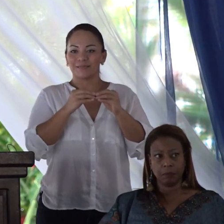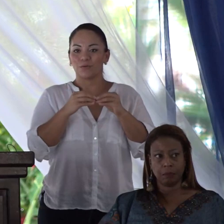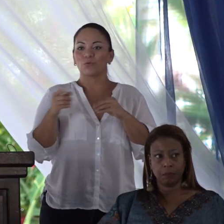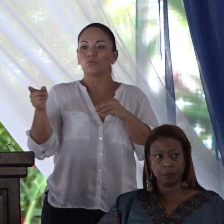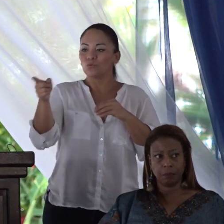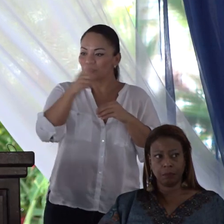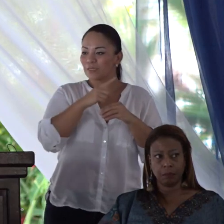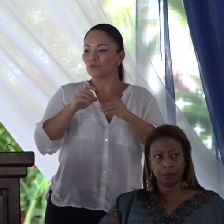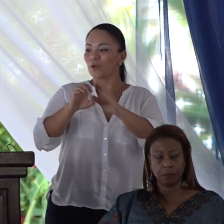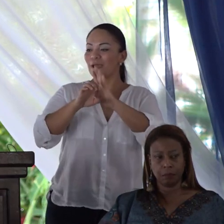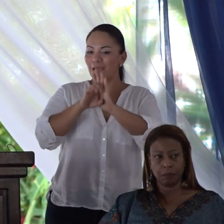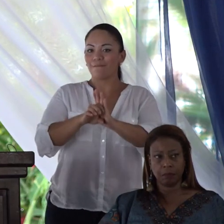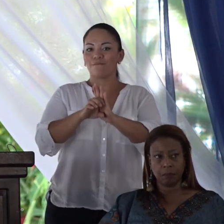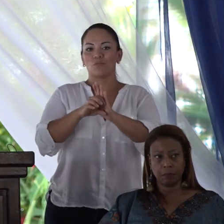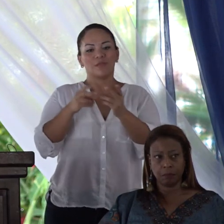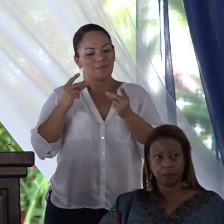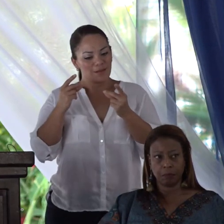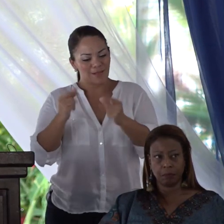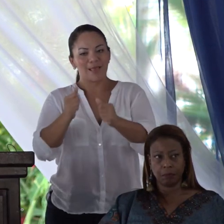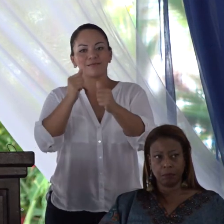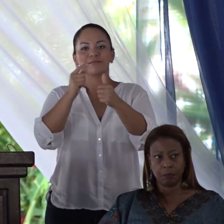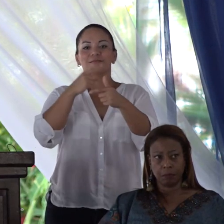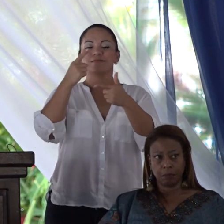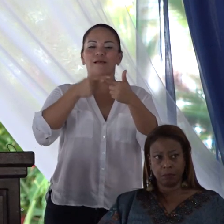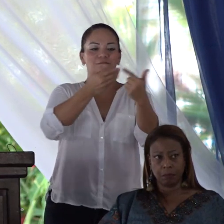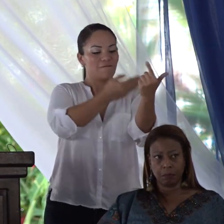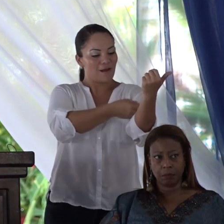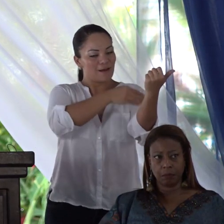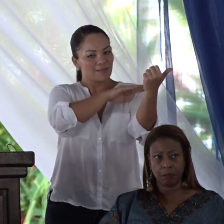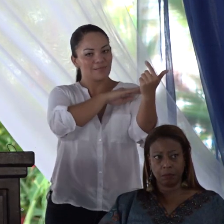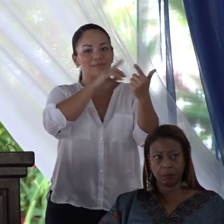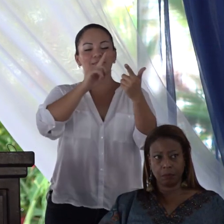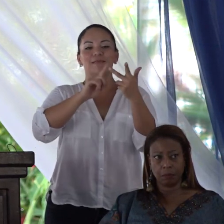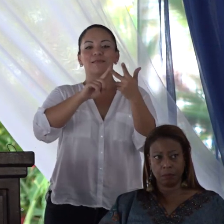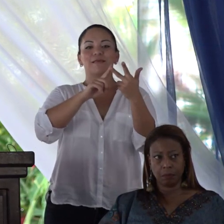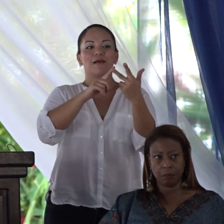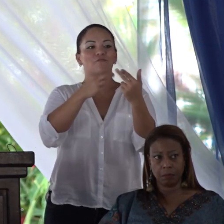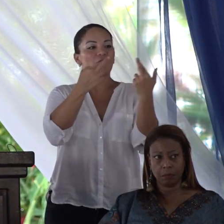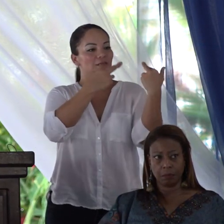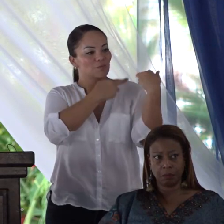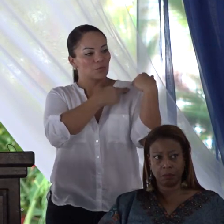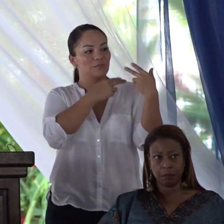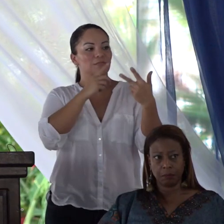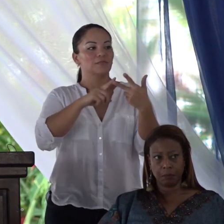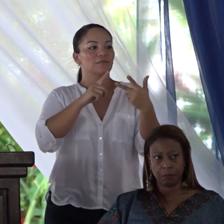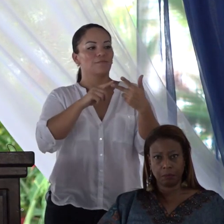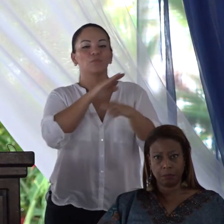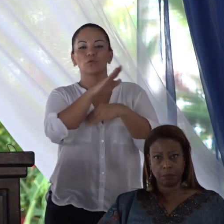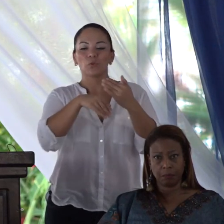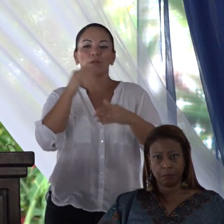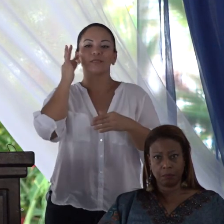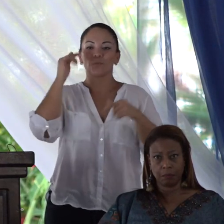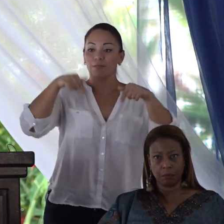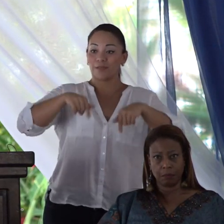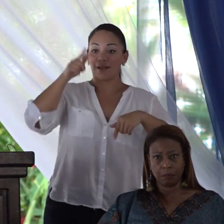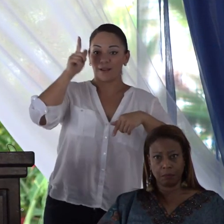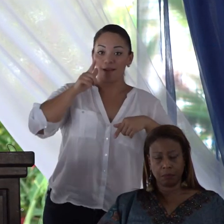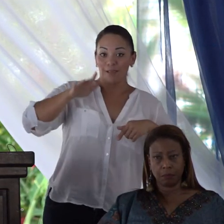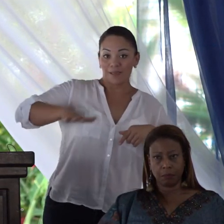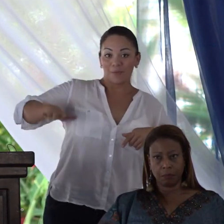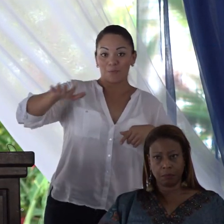ejemplos de diligencia, valentía, responsabilidad para todas las mujeres de limón